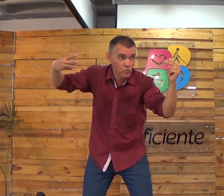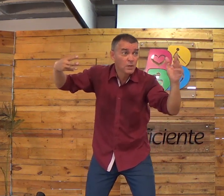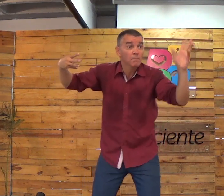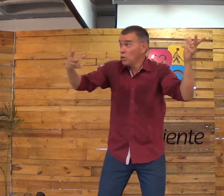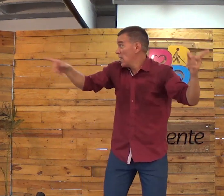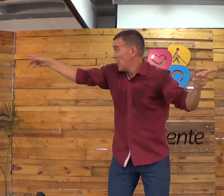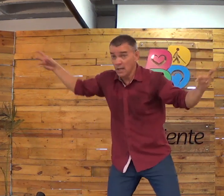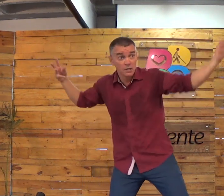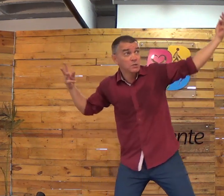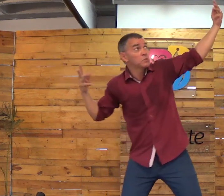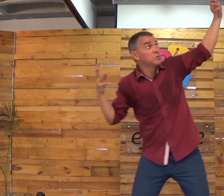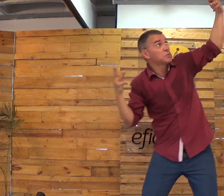Coisa natural.